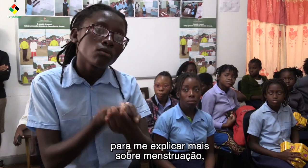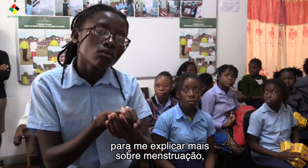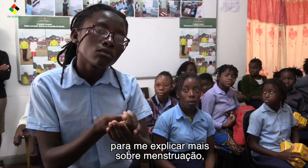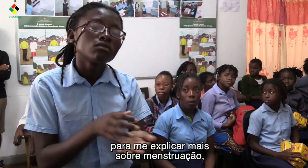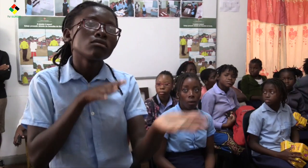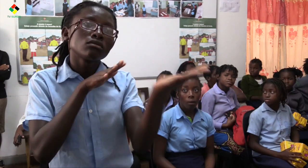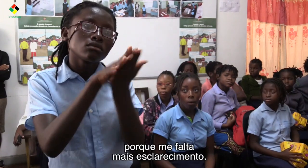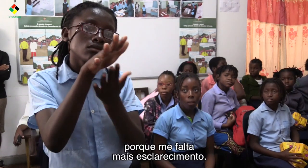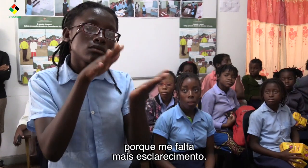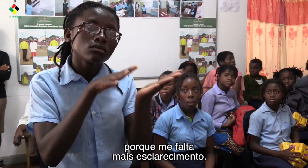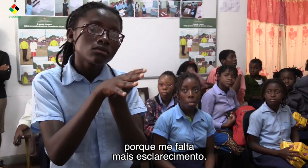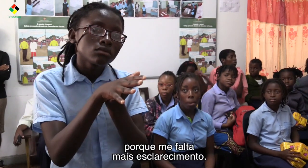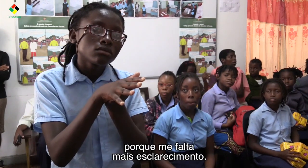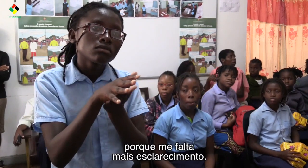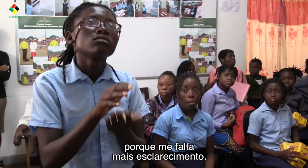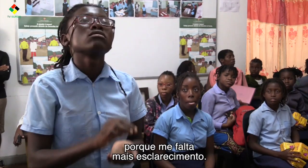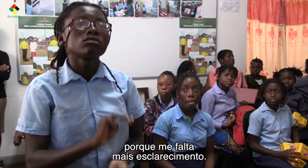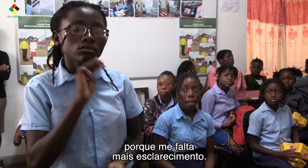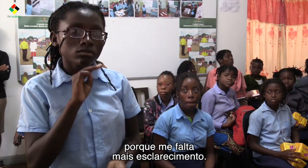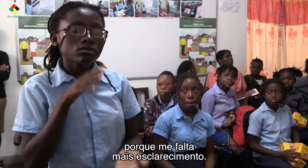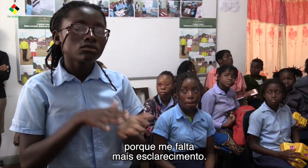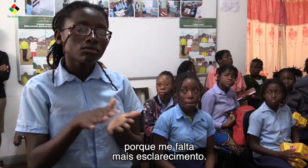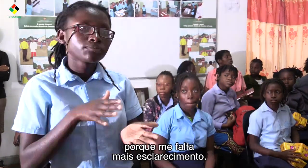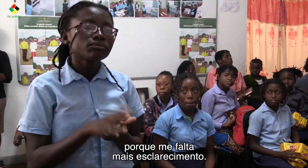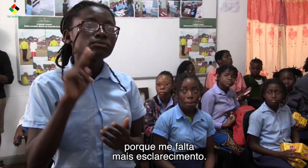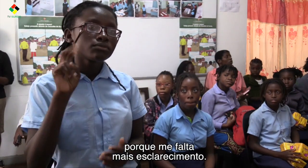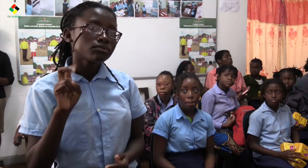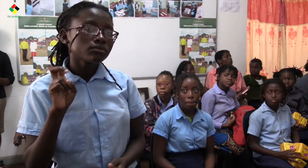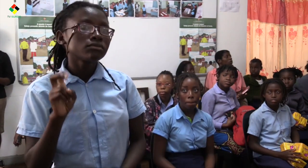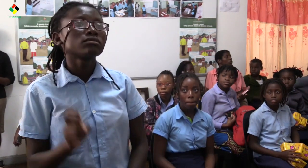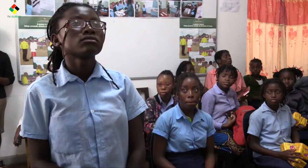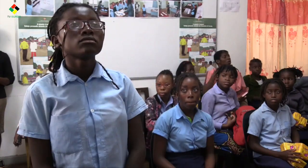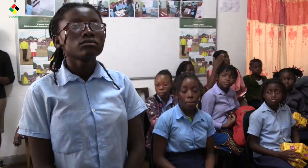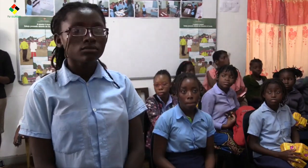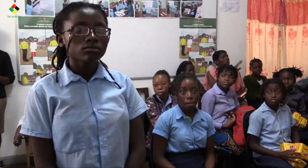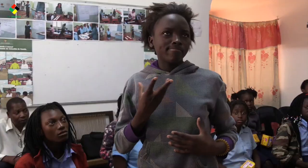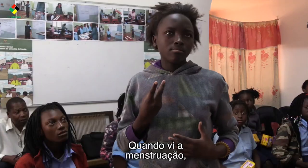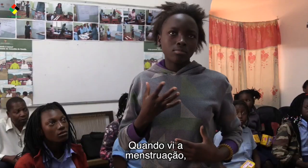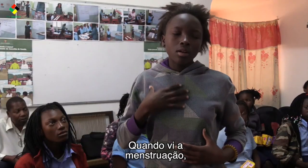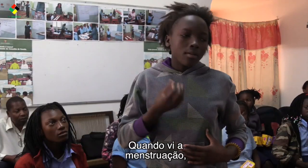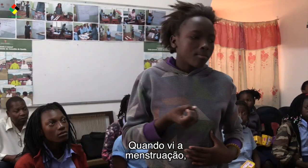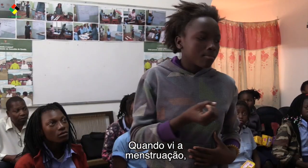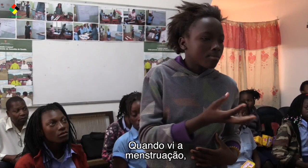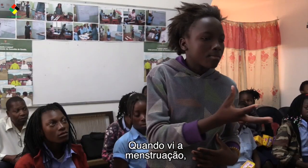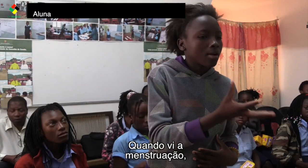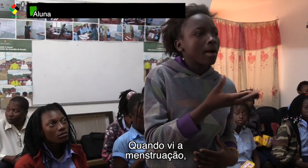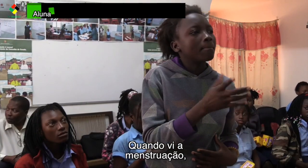menstruação porque me falta mais esclarecimento Quando vi a menstruação,